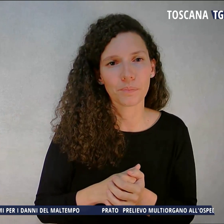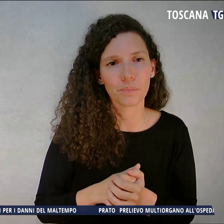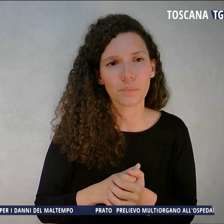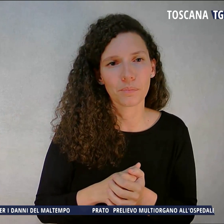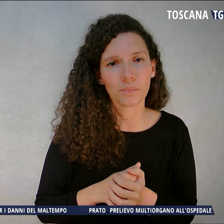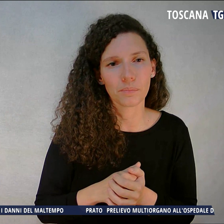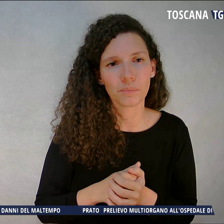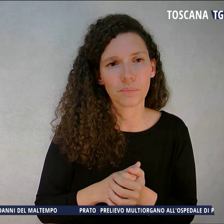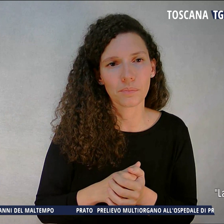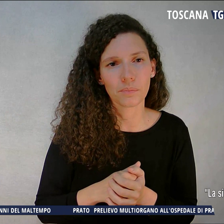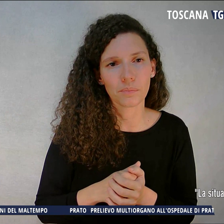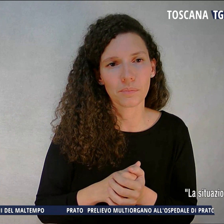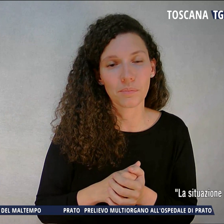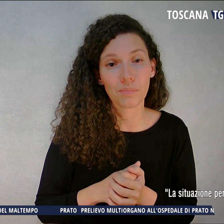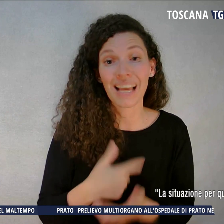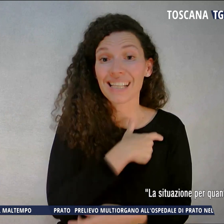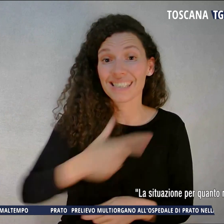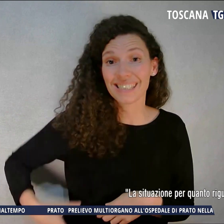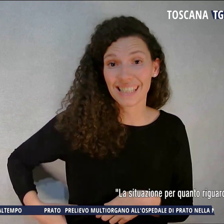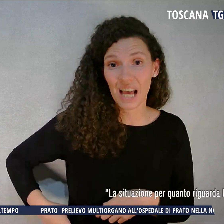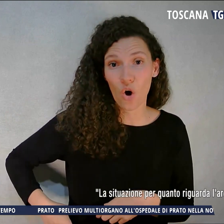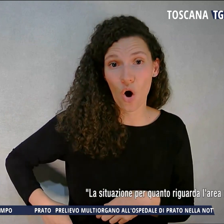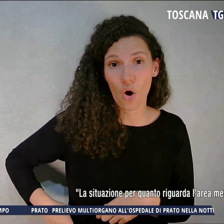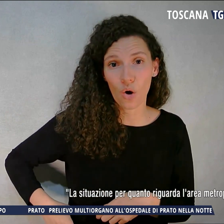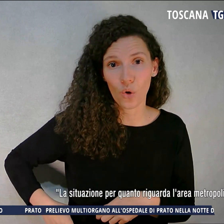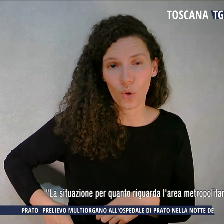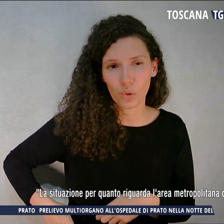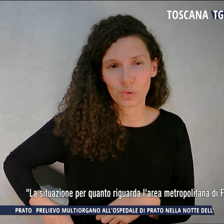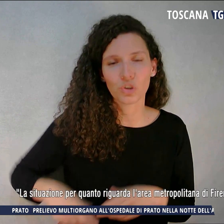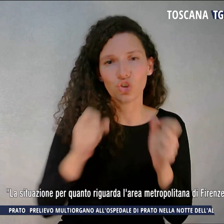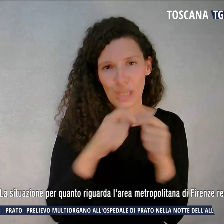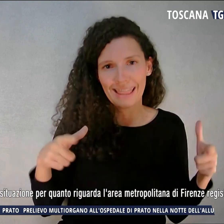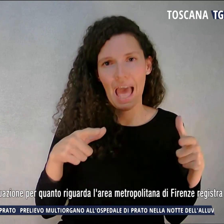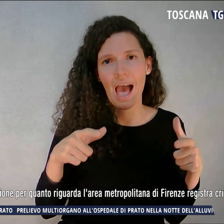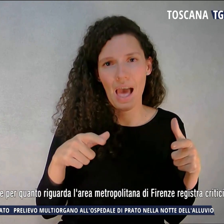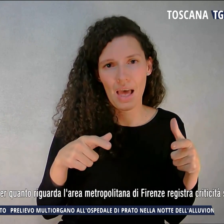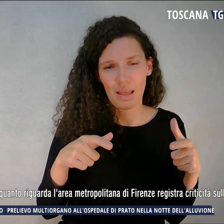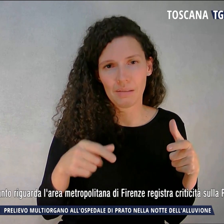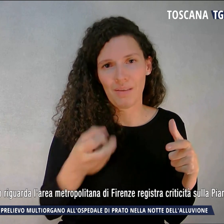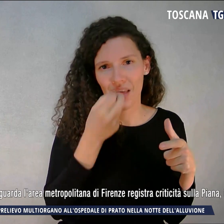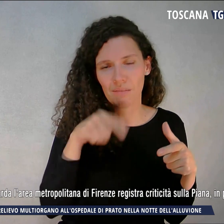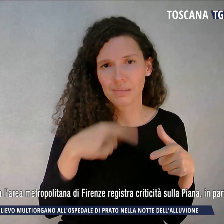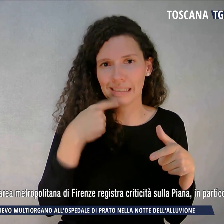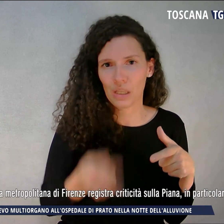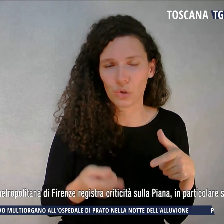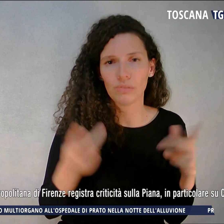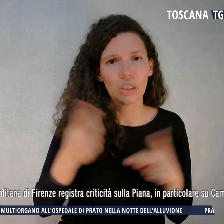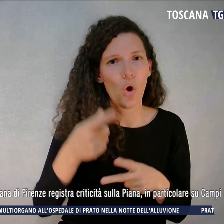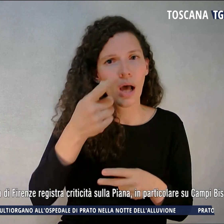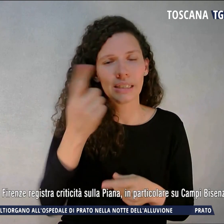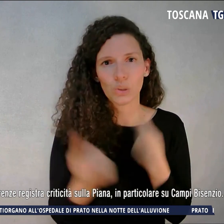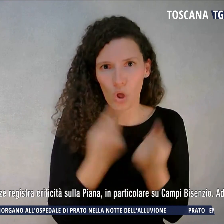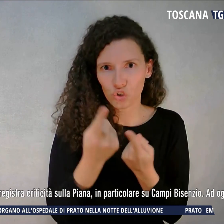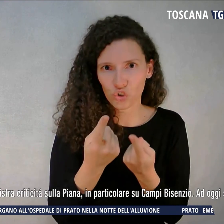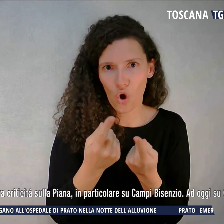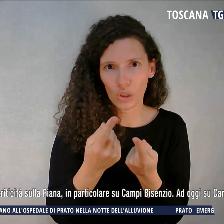Il sindaco della città metropolitana ha detto la situazione per quanto riguarda l